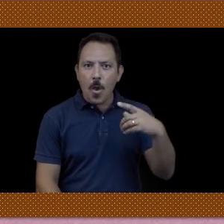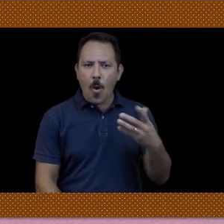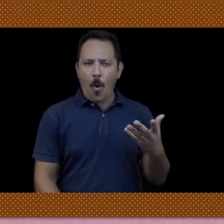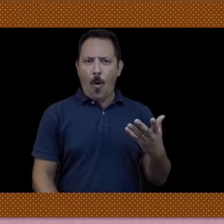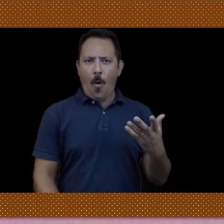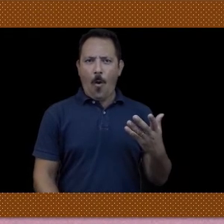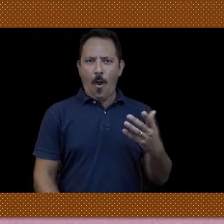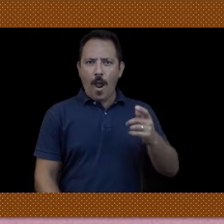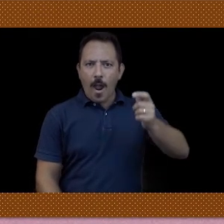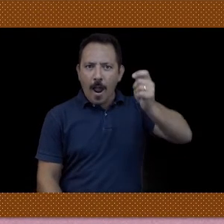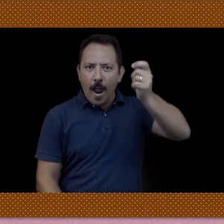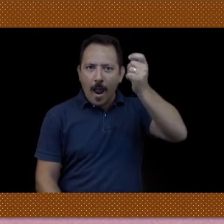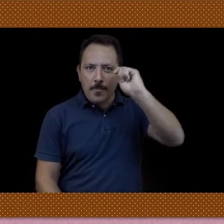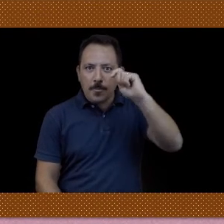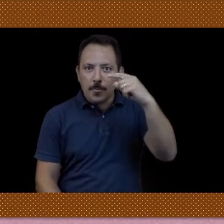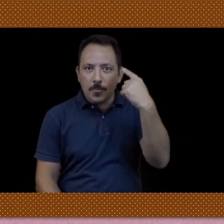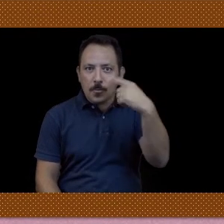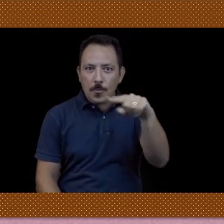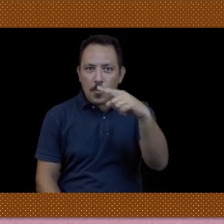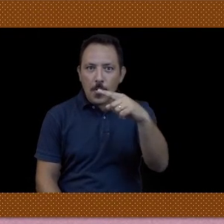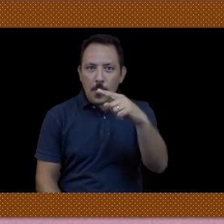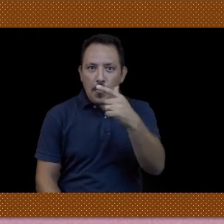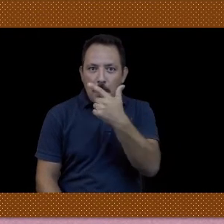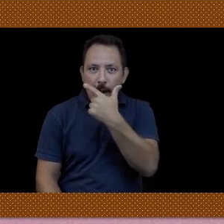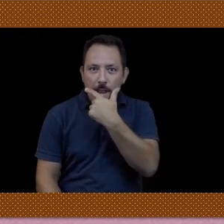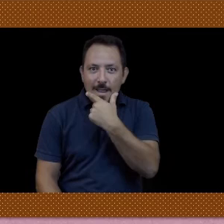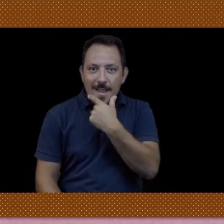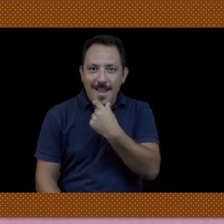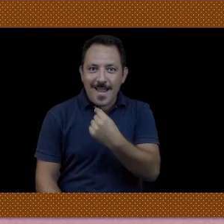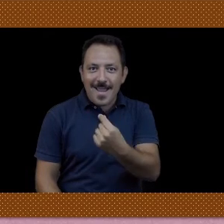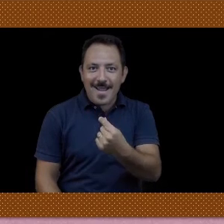Caspita, che bello quel cappello, Patrizio!